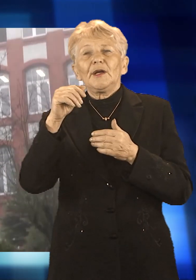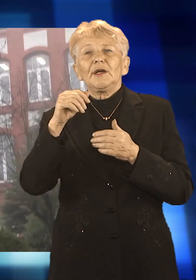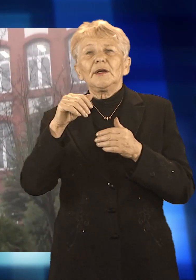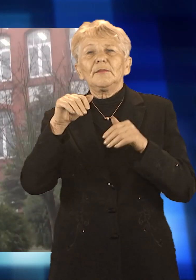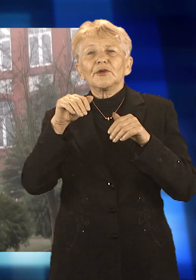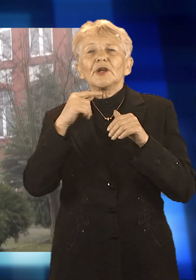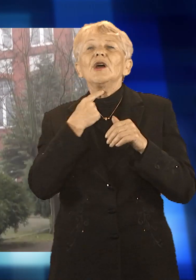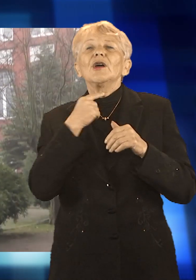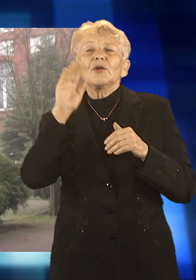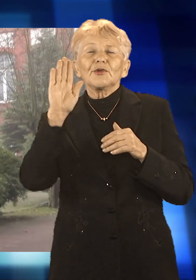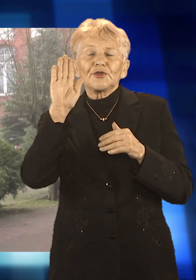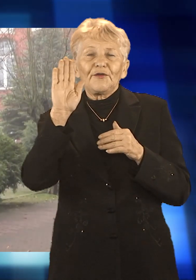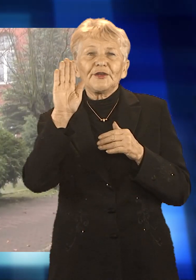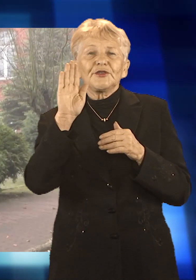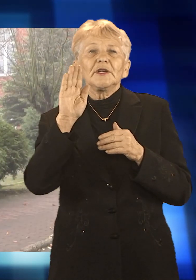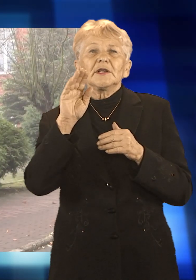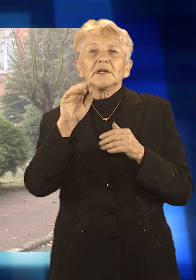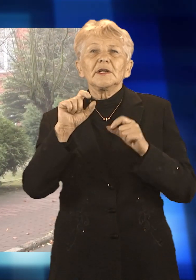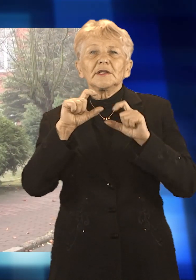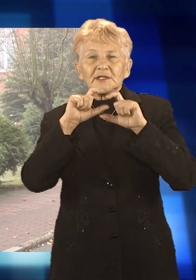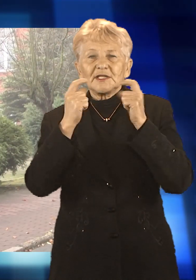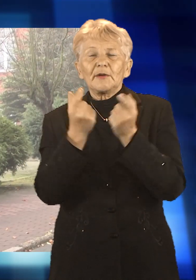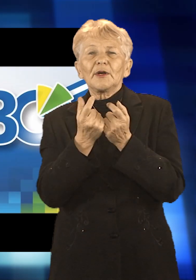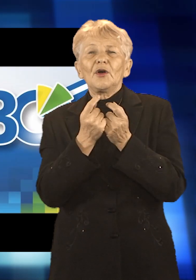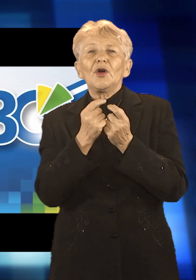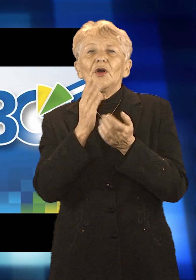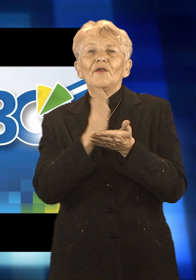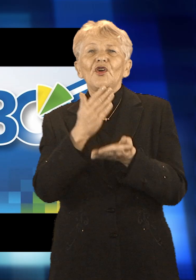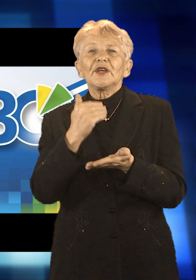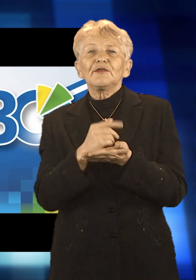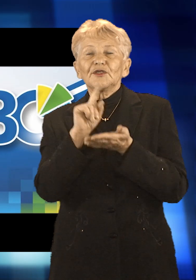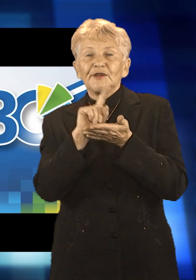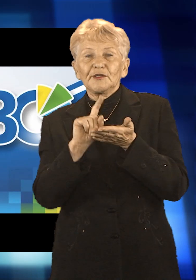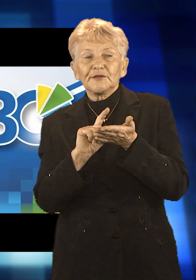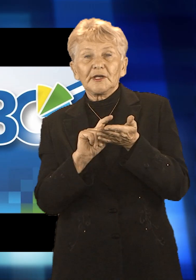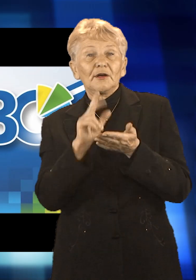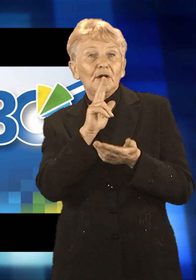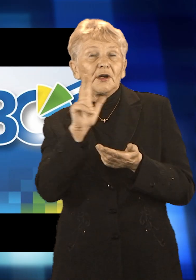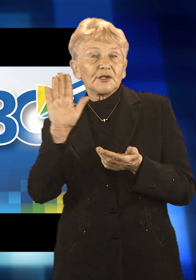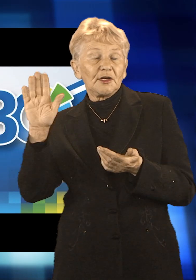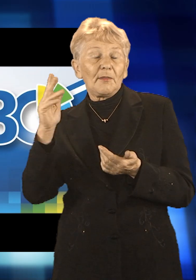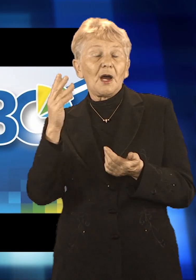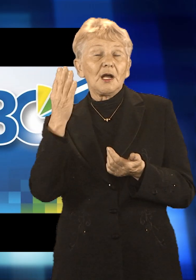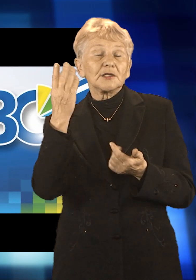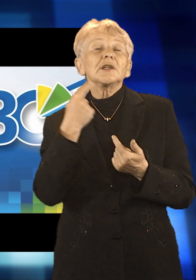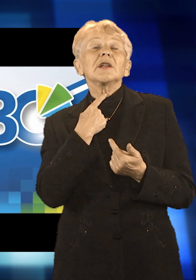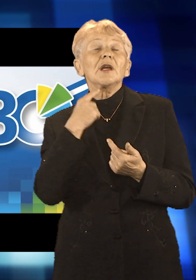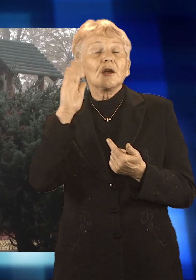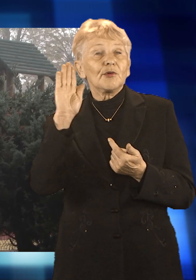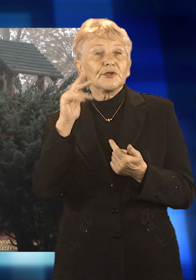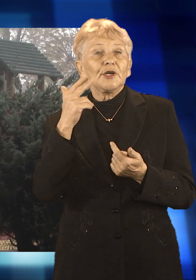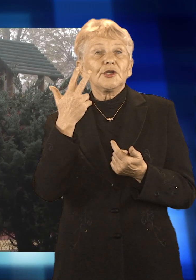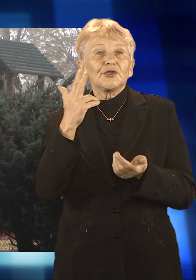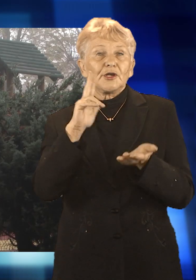województwa śląskiego. Każdy ma do dyspozycji cztery głosy. Trzy z nich dowolnie zagospodarować można na projekty podregionalne,